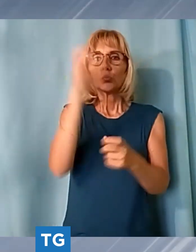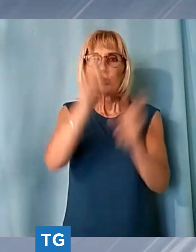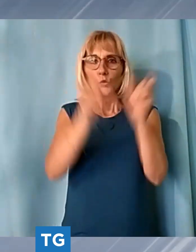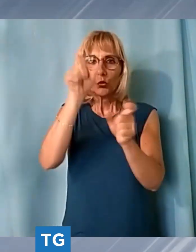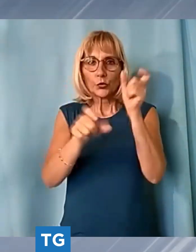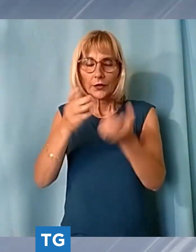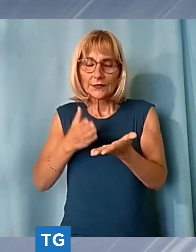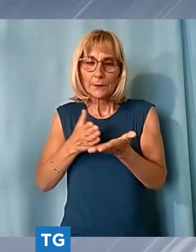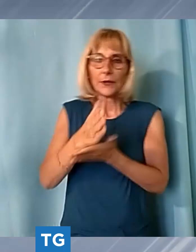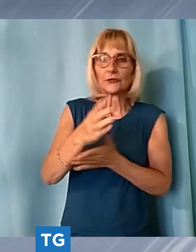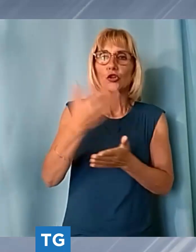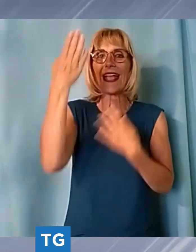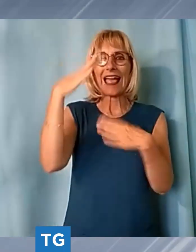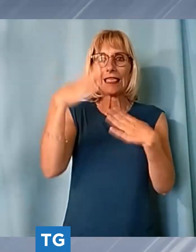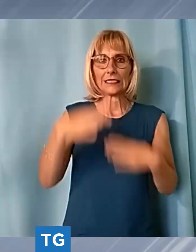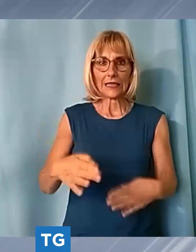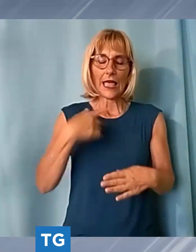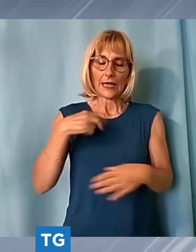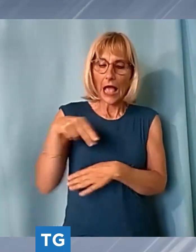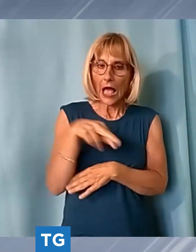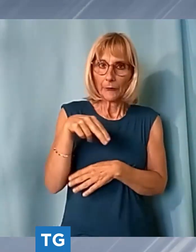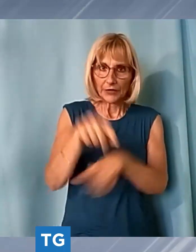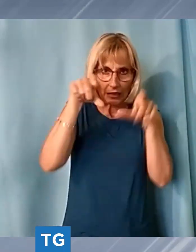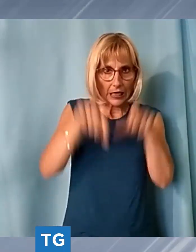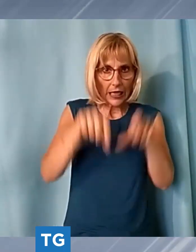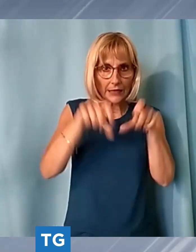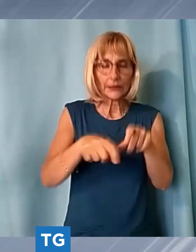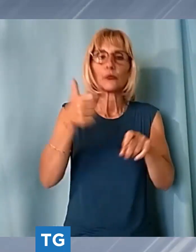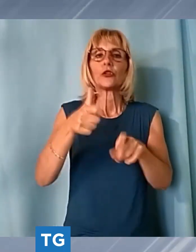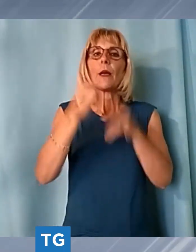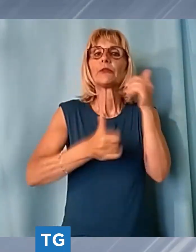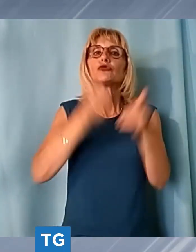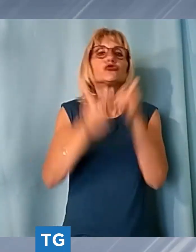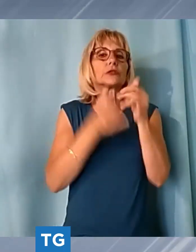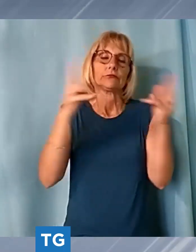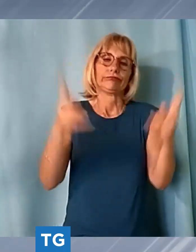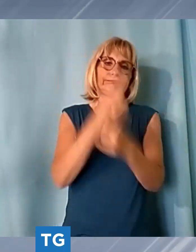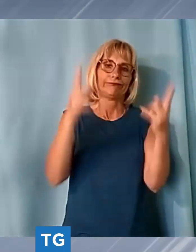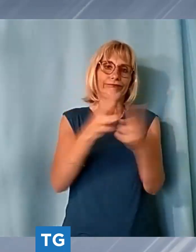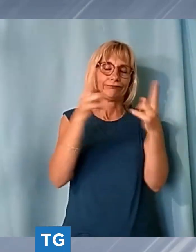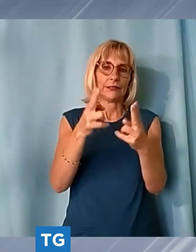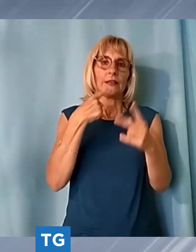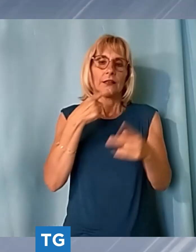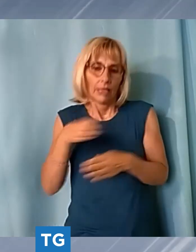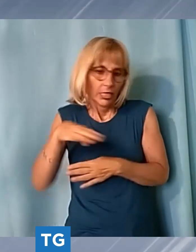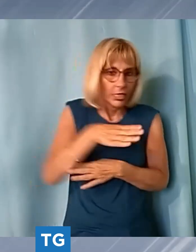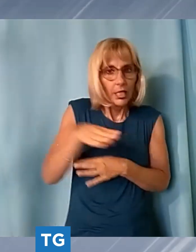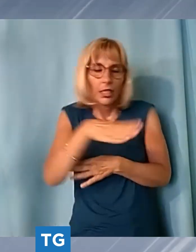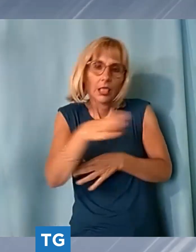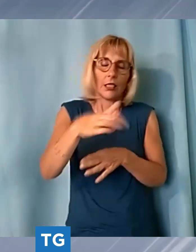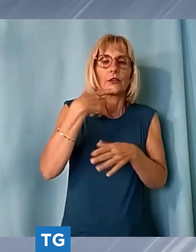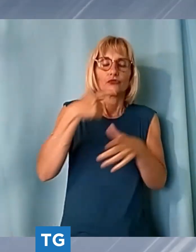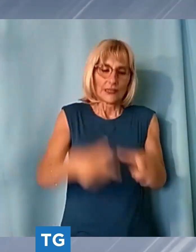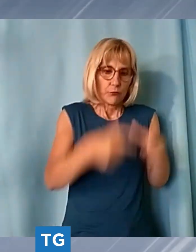rigorosamente a piedi dato che il passaggio delle biciclette è impossibile facendo slalom tra pozzetti scavi aperti e